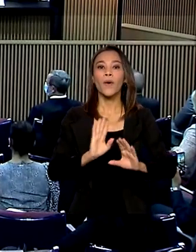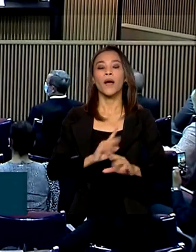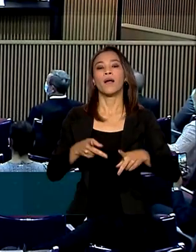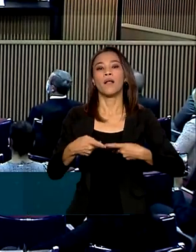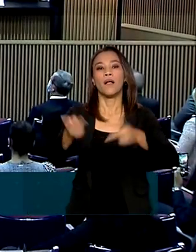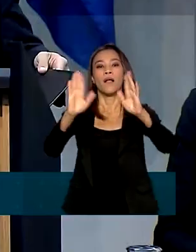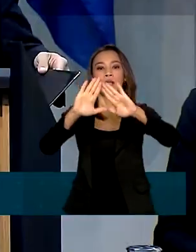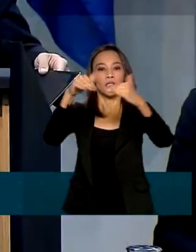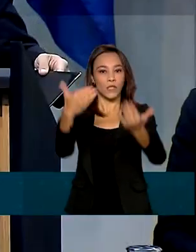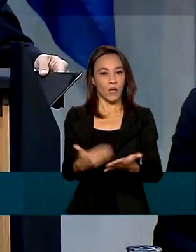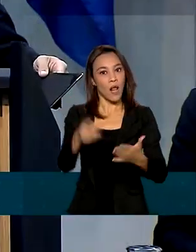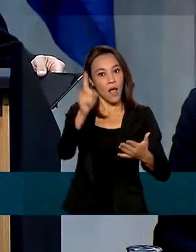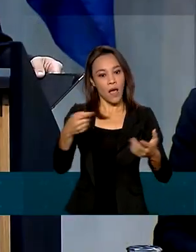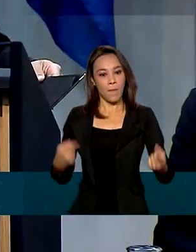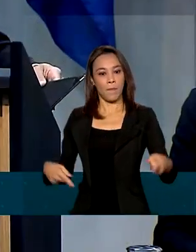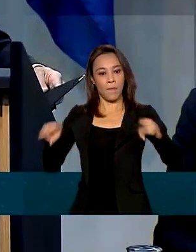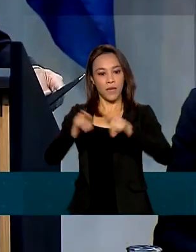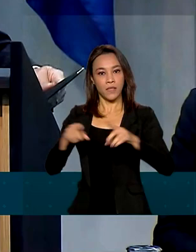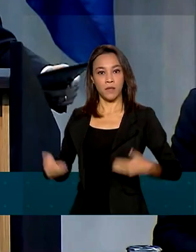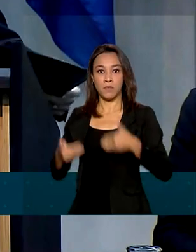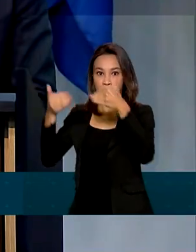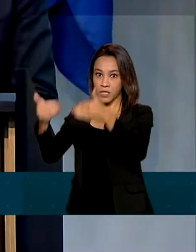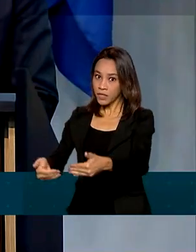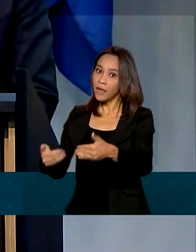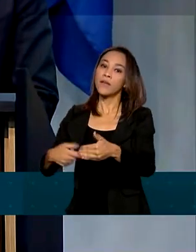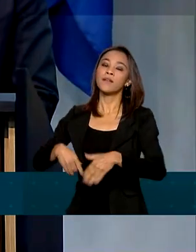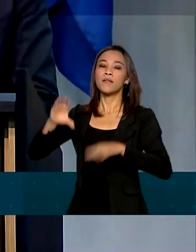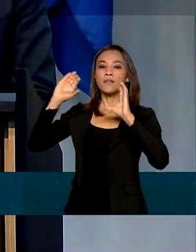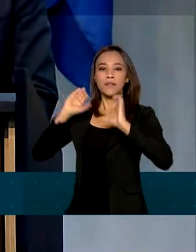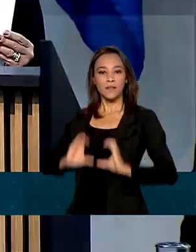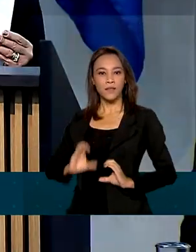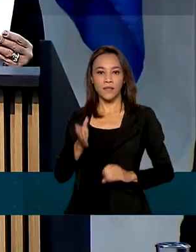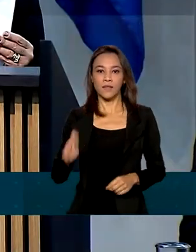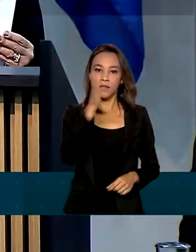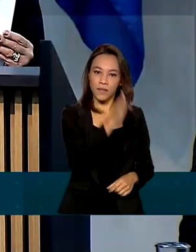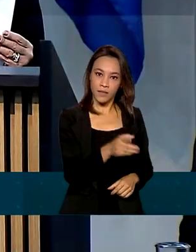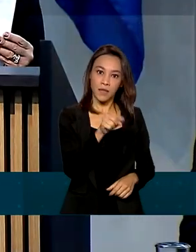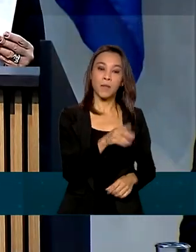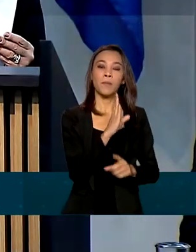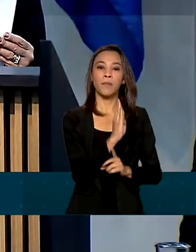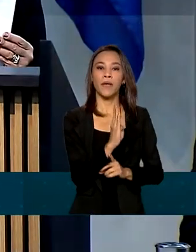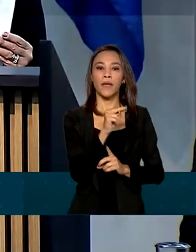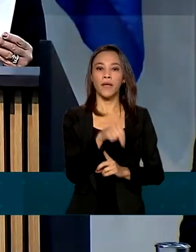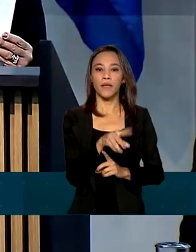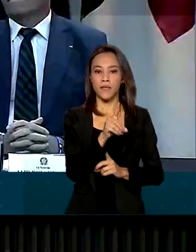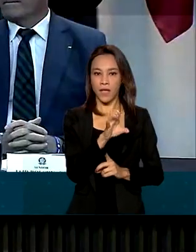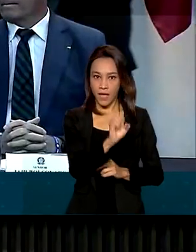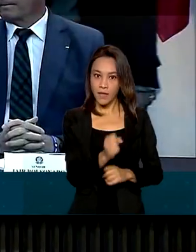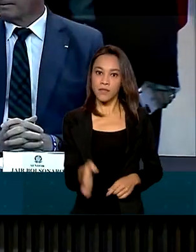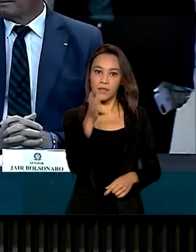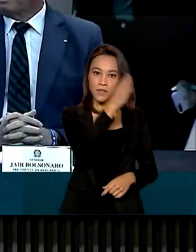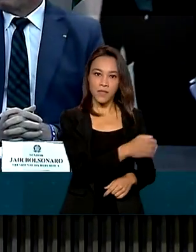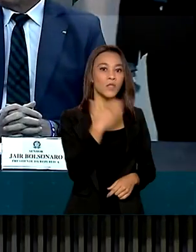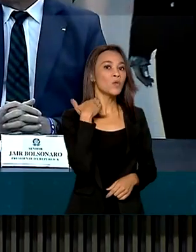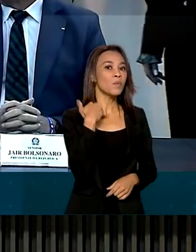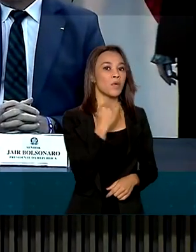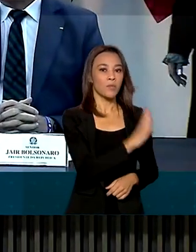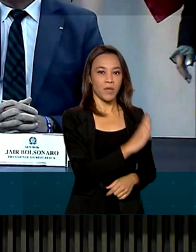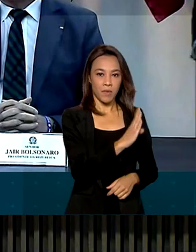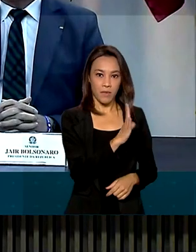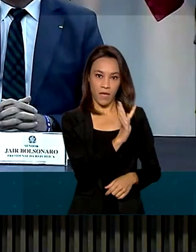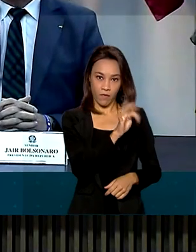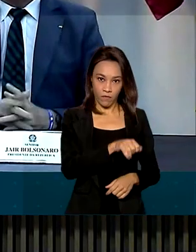de uma parceria entre o Ministério da Cidadania, o BNDES e a Fundação do Banco do Brasil. Segundo o acordo